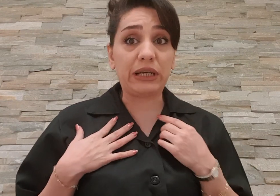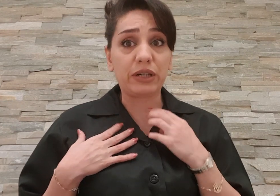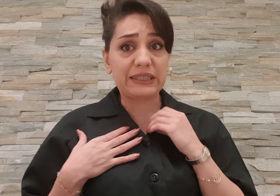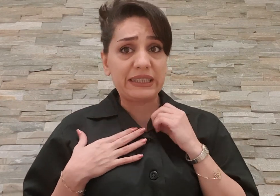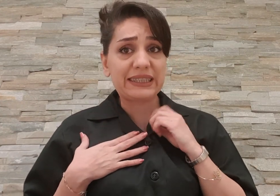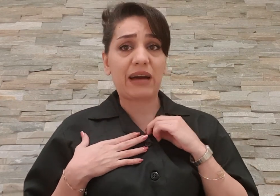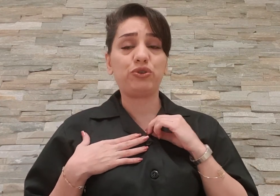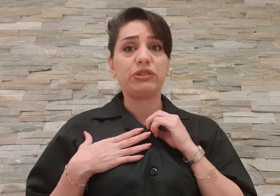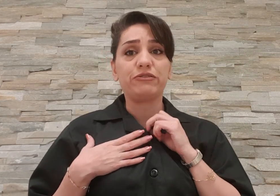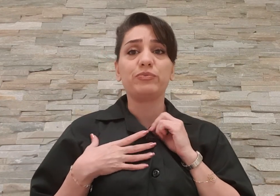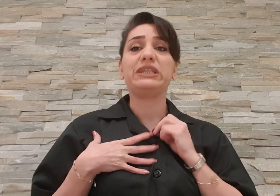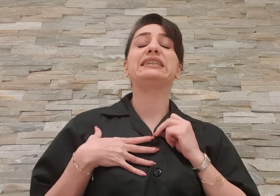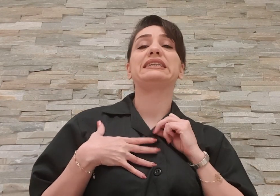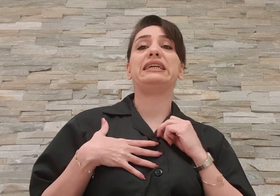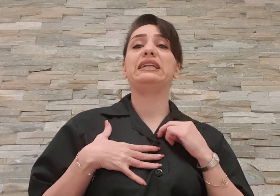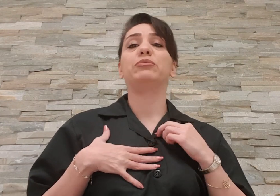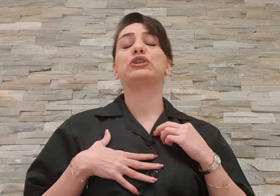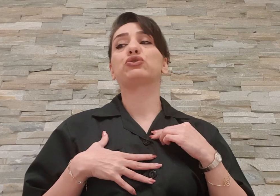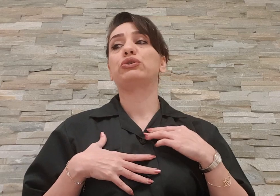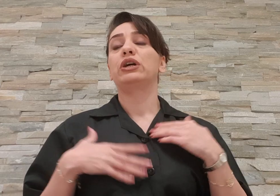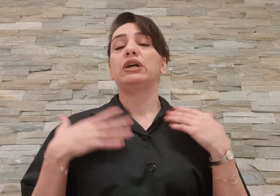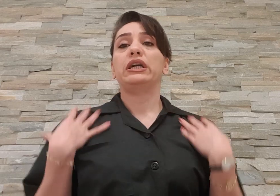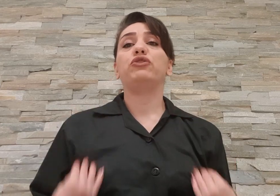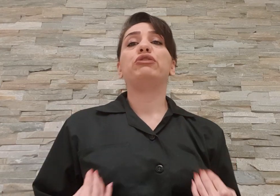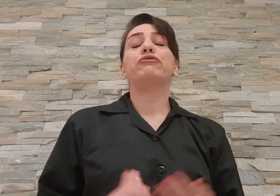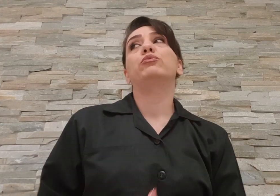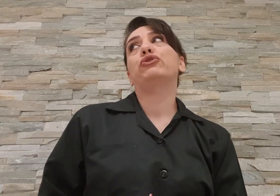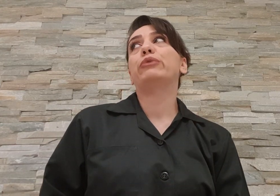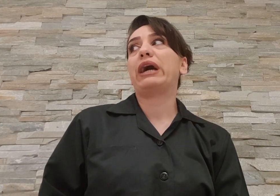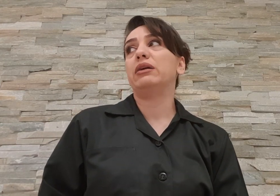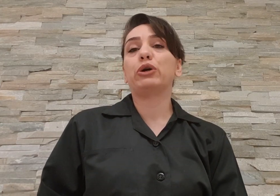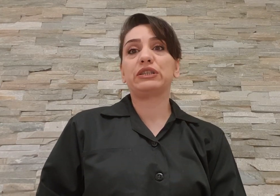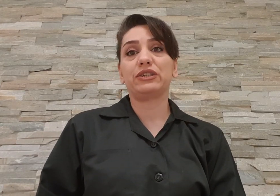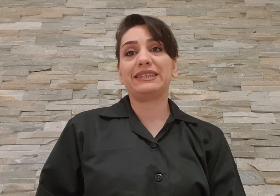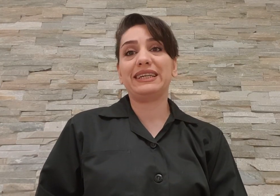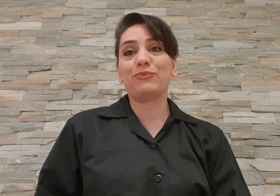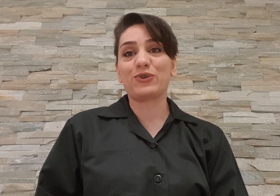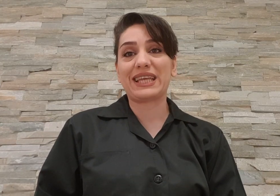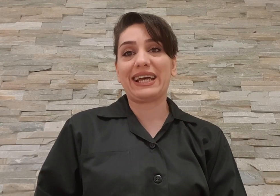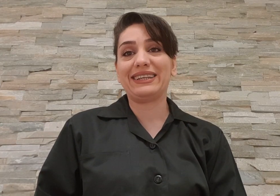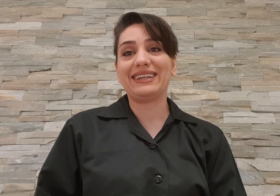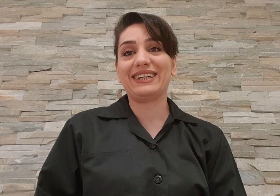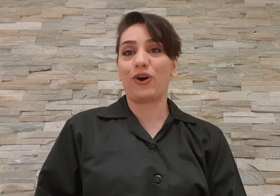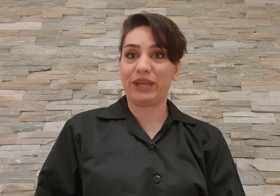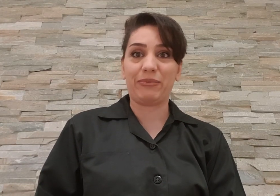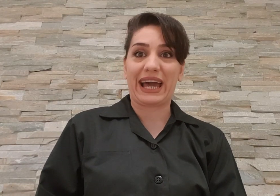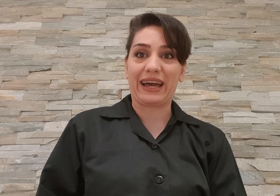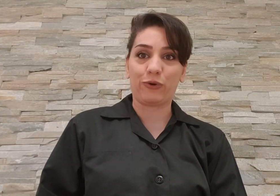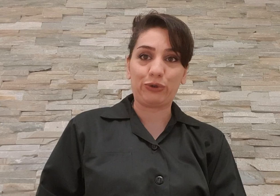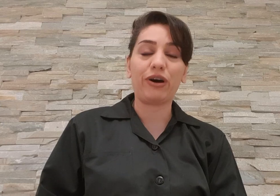لباس نیست همون یونیفورم نیست این یونیفورم رو برای باستازی مستند نامهی به خدا